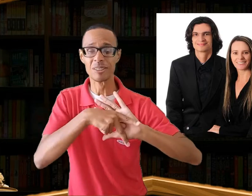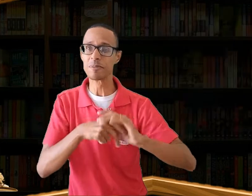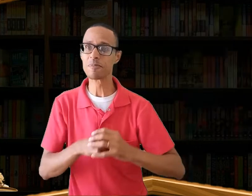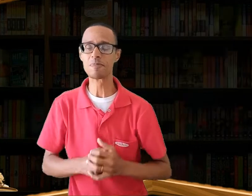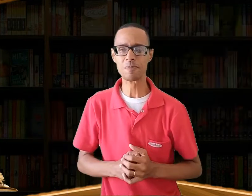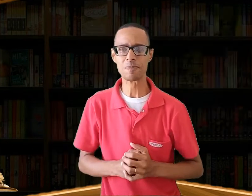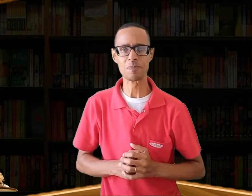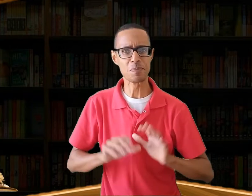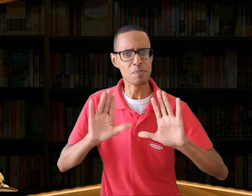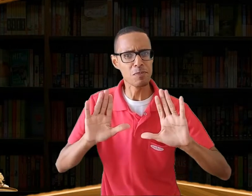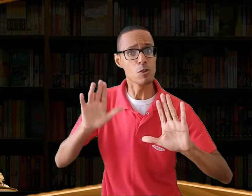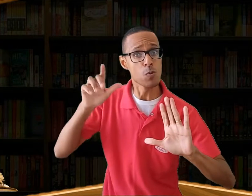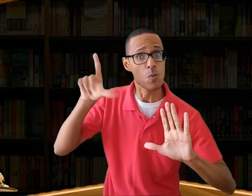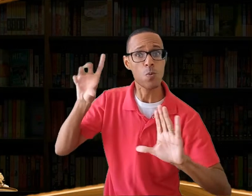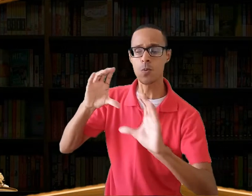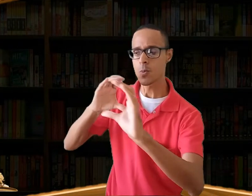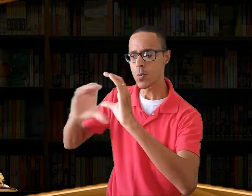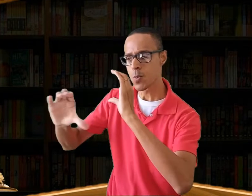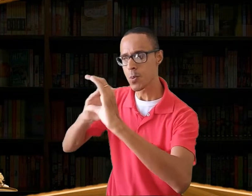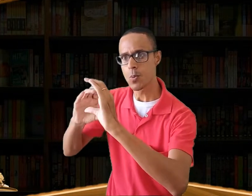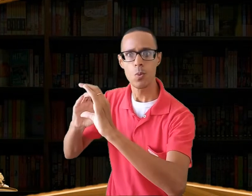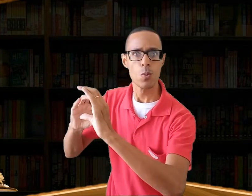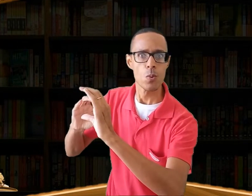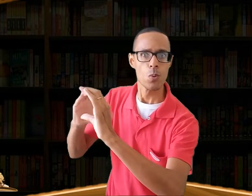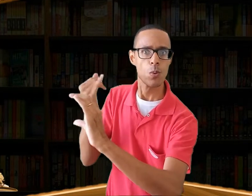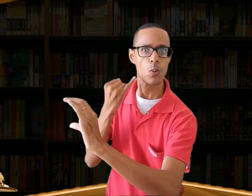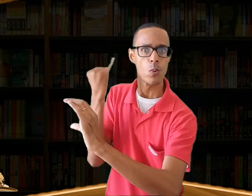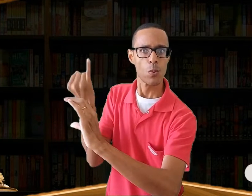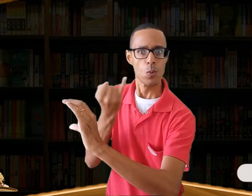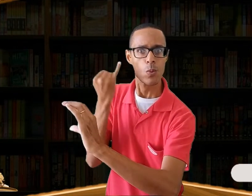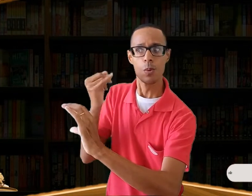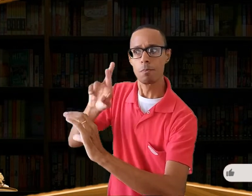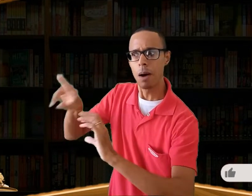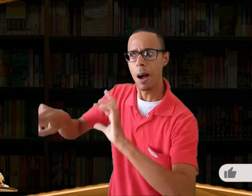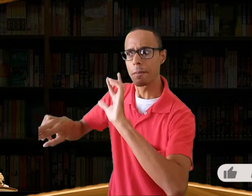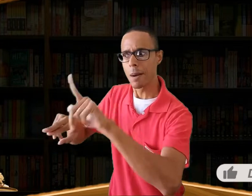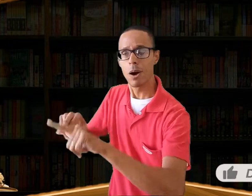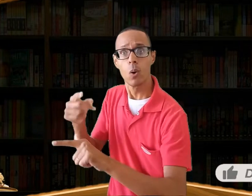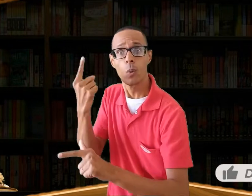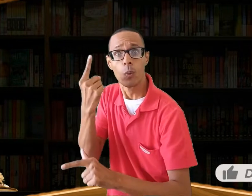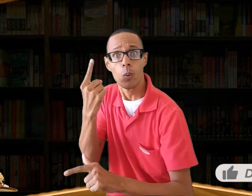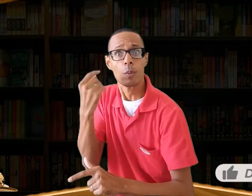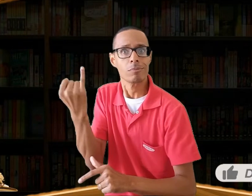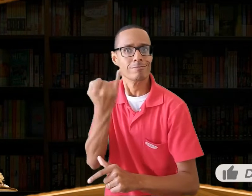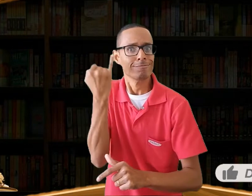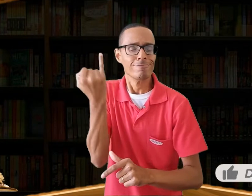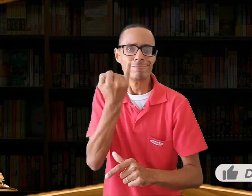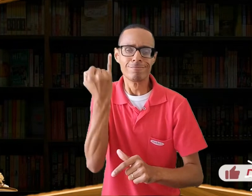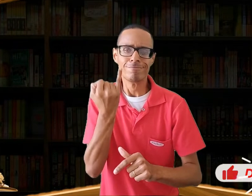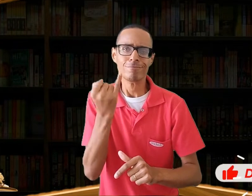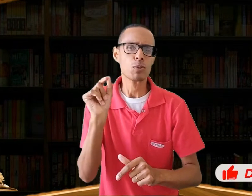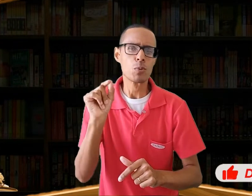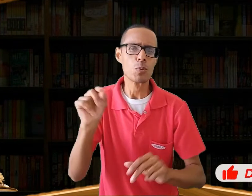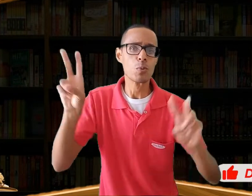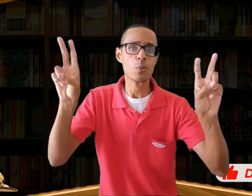Dentre tantas formas de comunicação, há outra bem importante, a comunicação